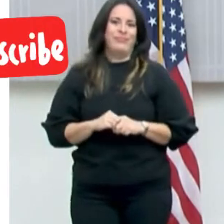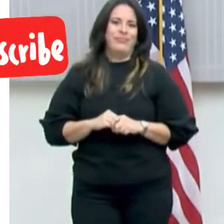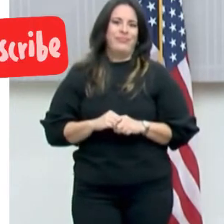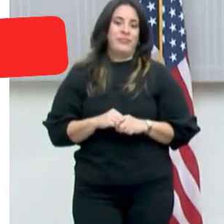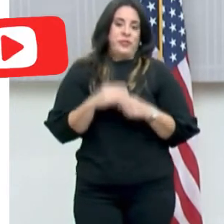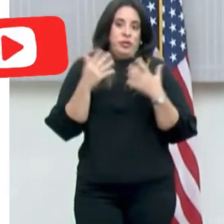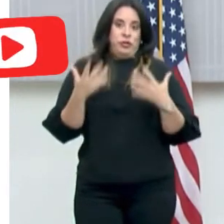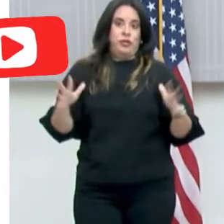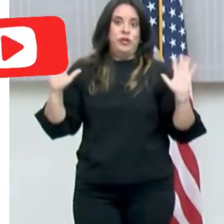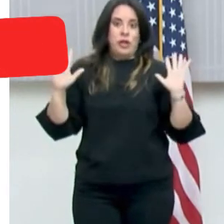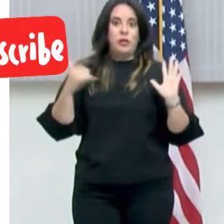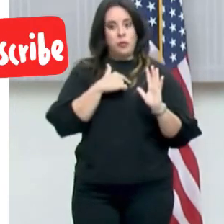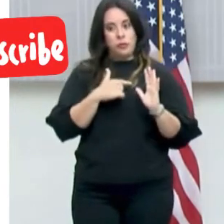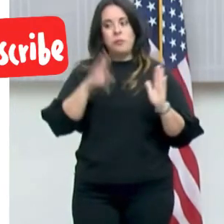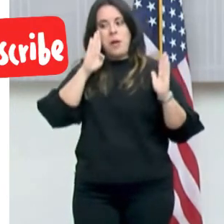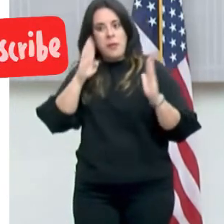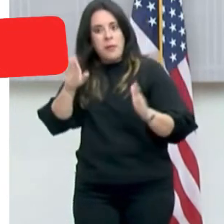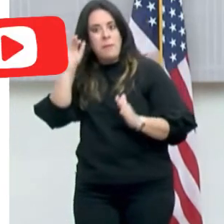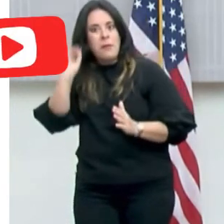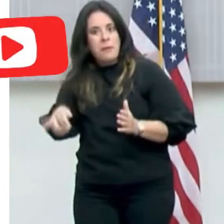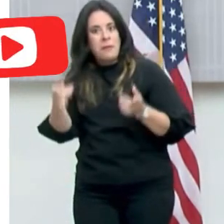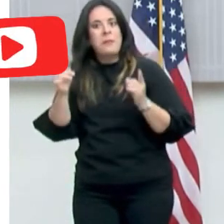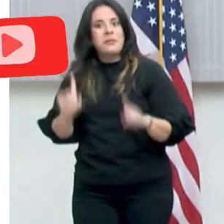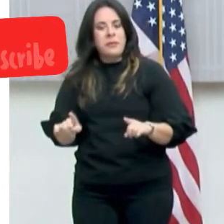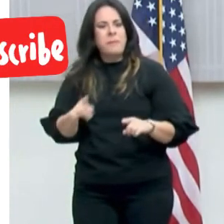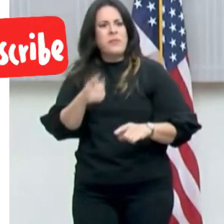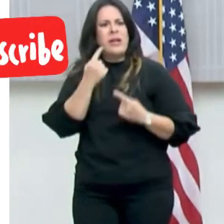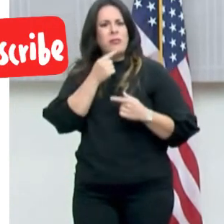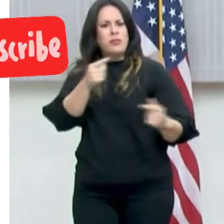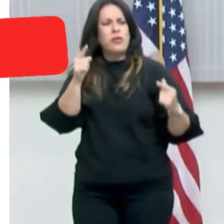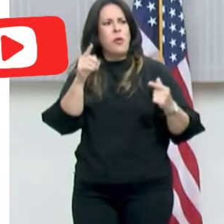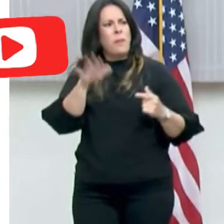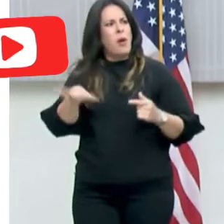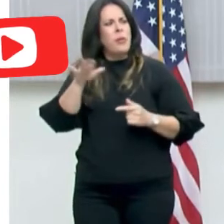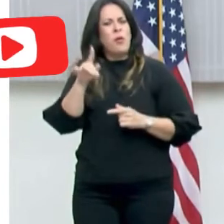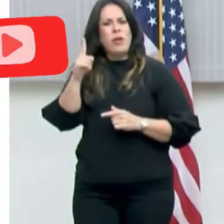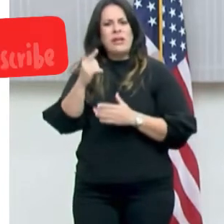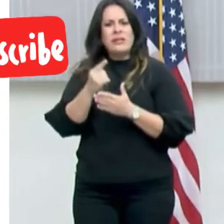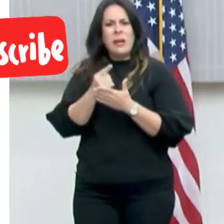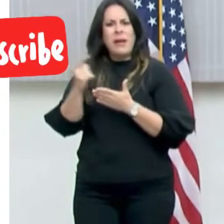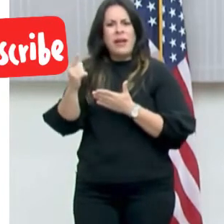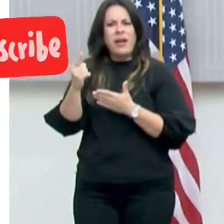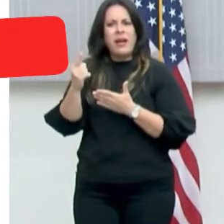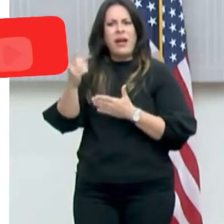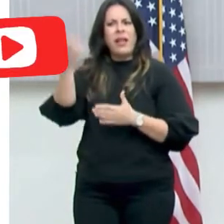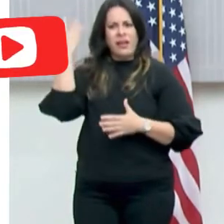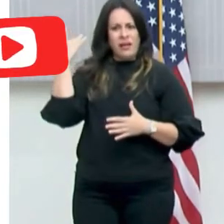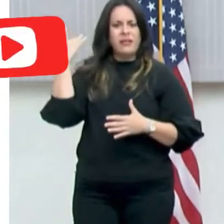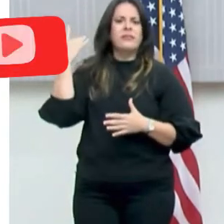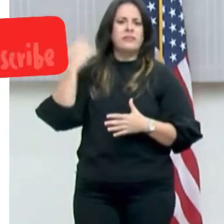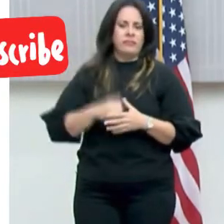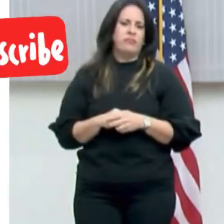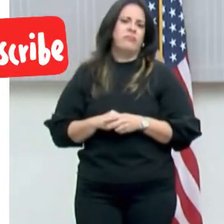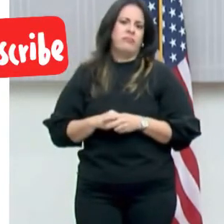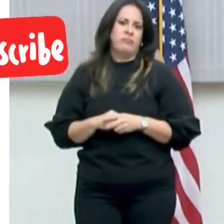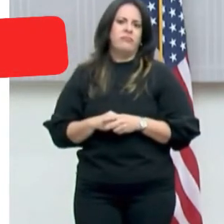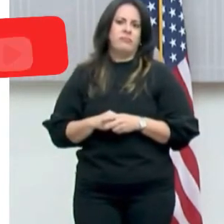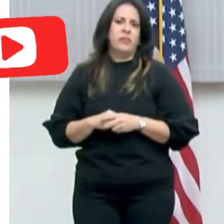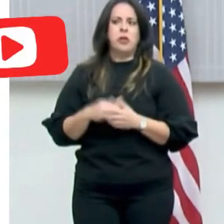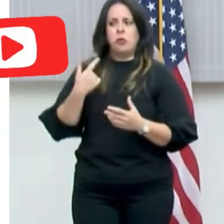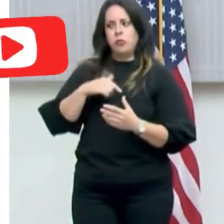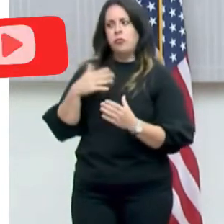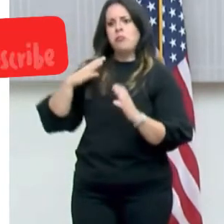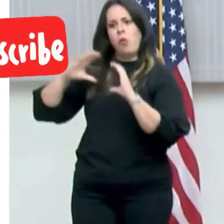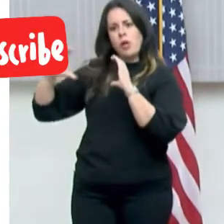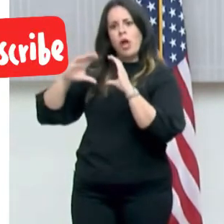precisamente estamos abordando eso. Eso se anunció hace un poco más de una semana atrás o alrededor de una semana atrás y estamos en